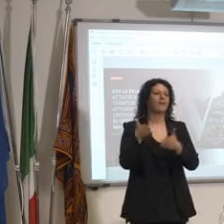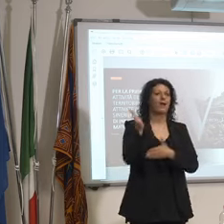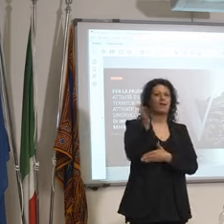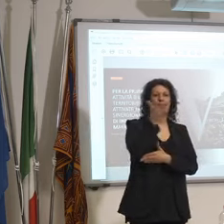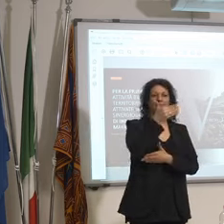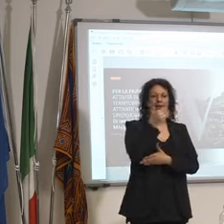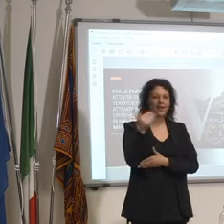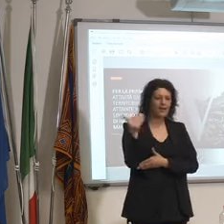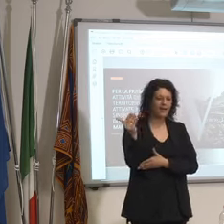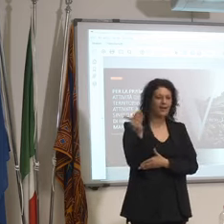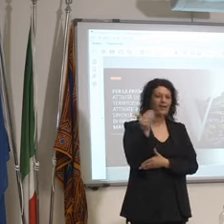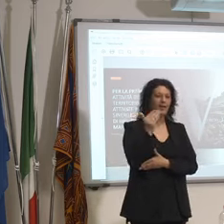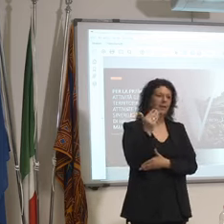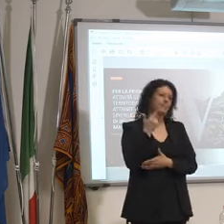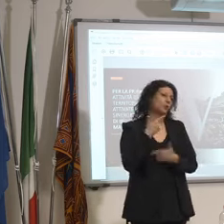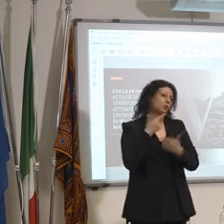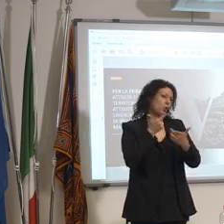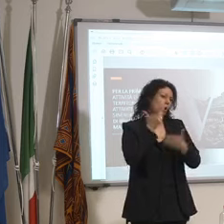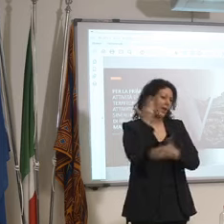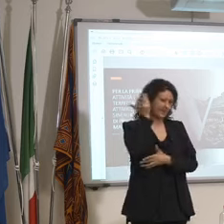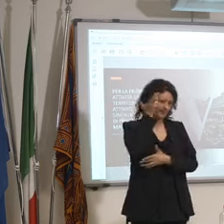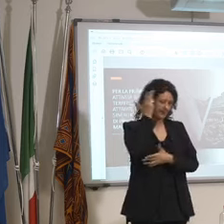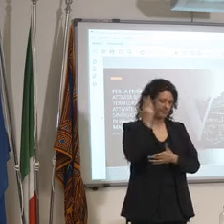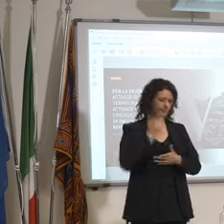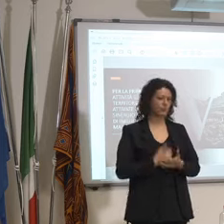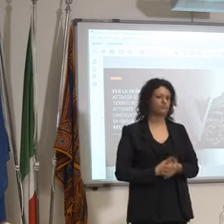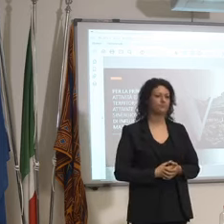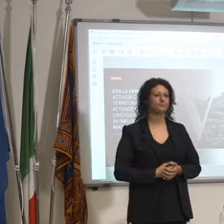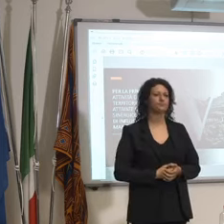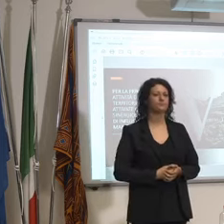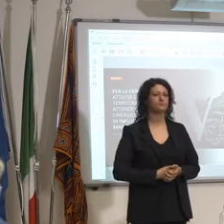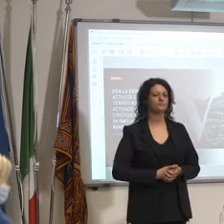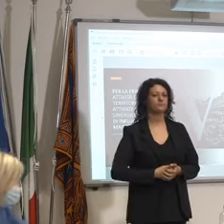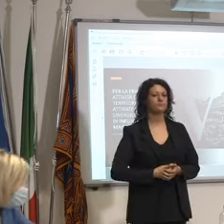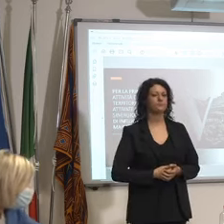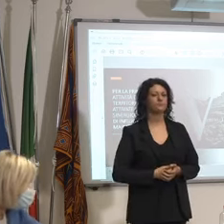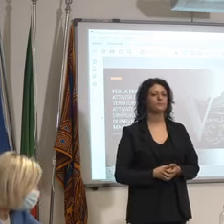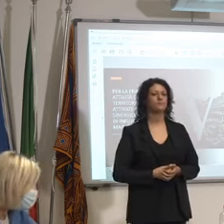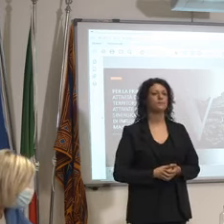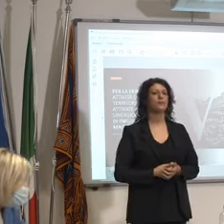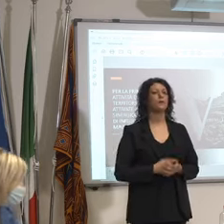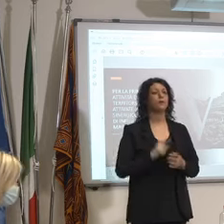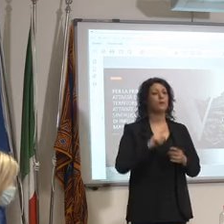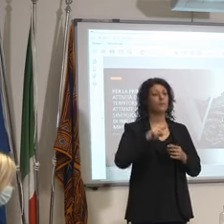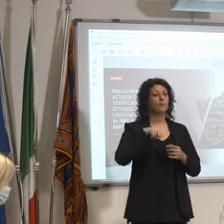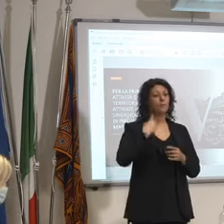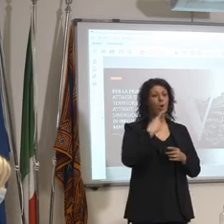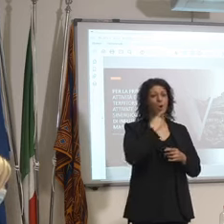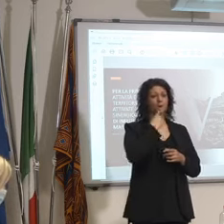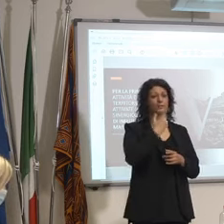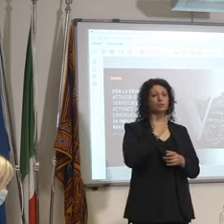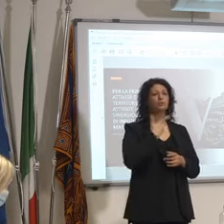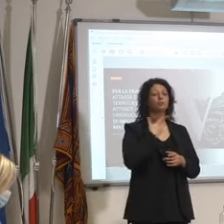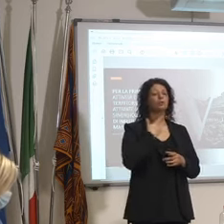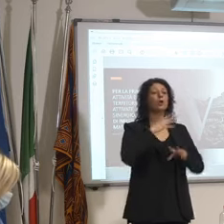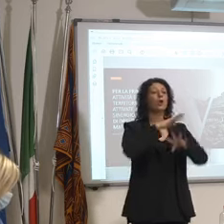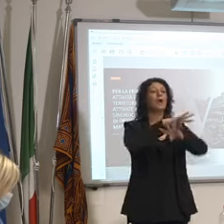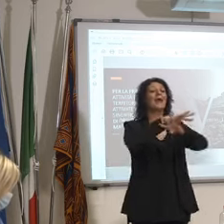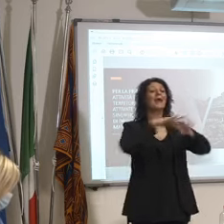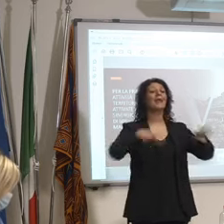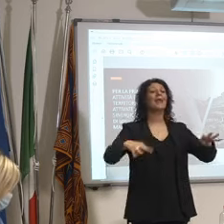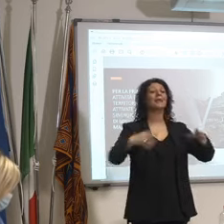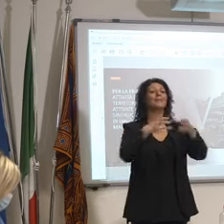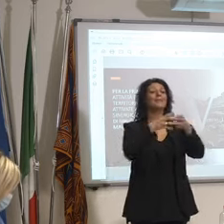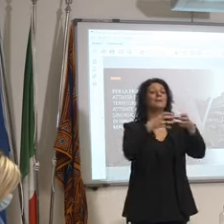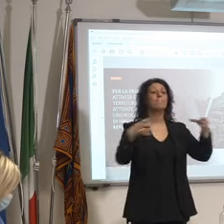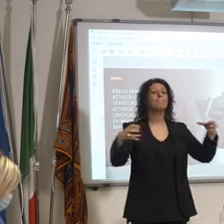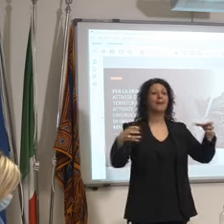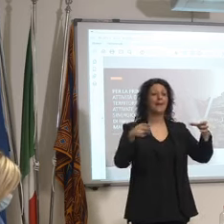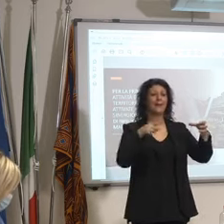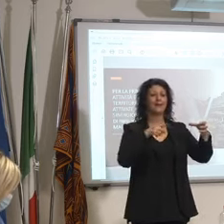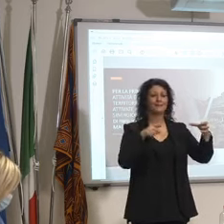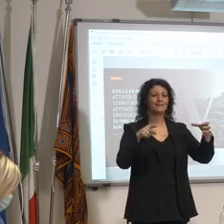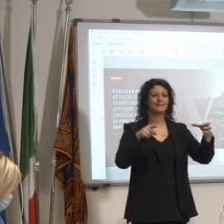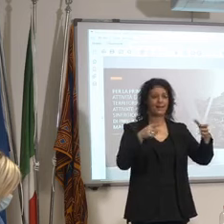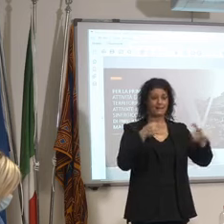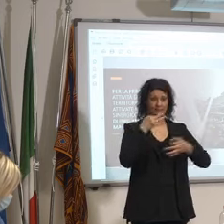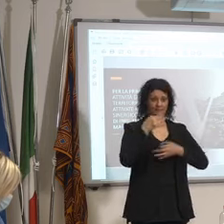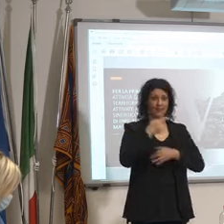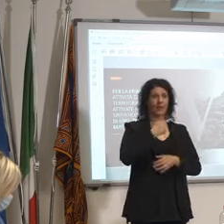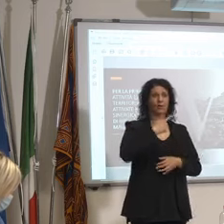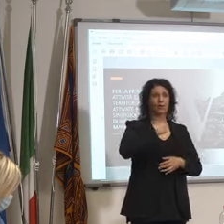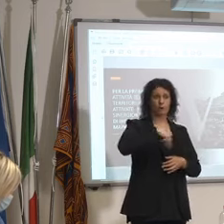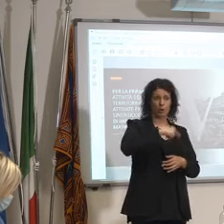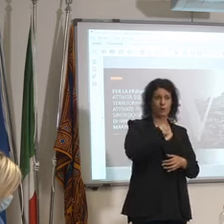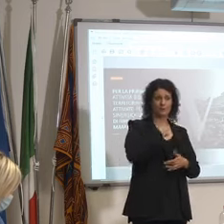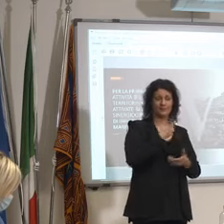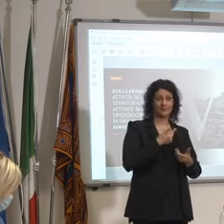laguna ecco per fare un esempio poi vi ho detto che ci sono le reti di impresa le reti di impresa e i consorzi di produzione turistica io li finanzio